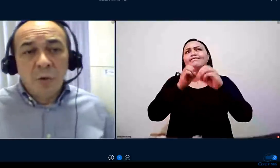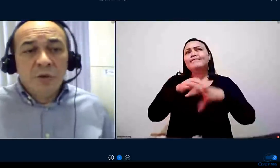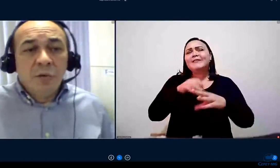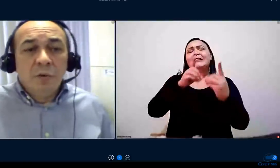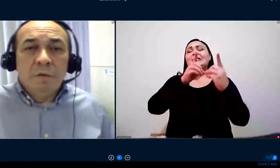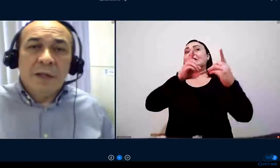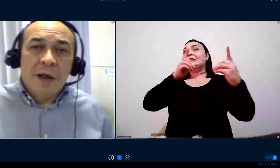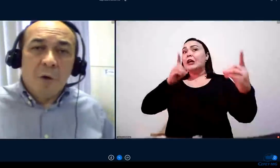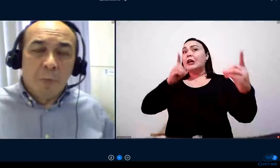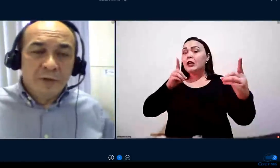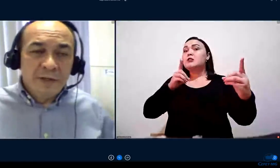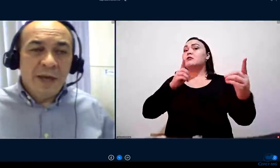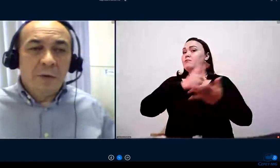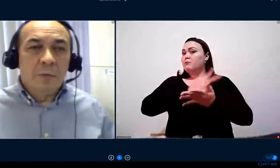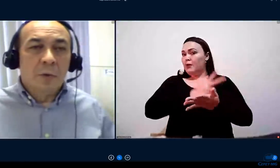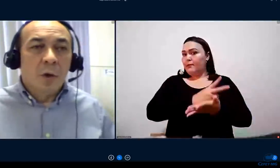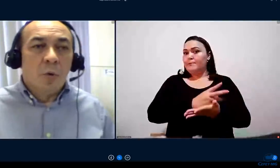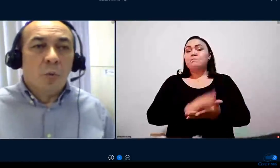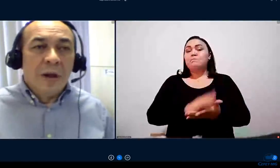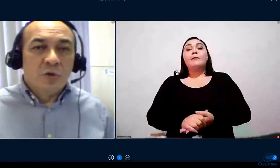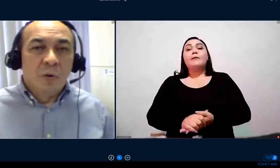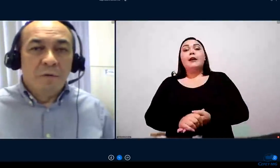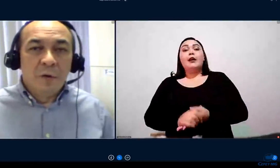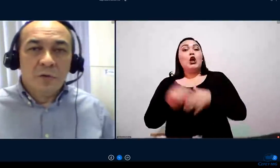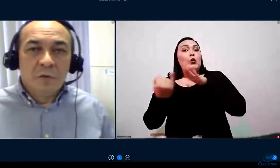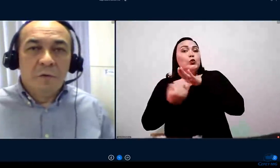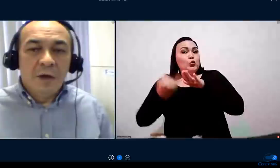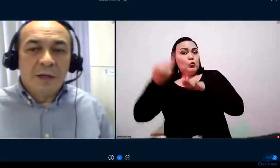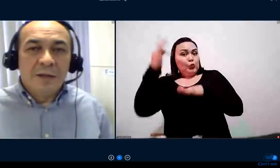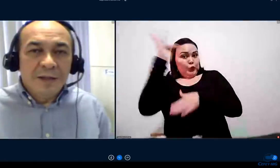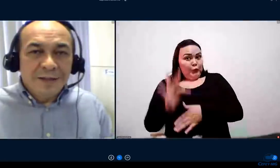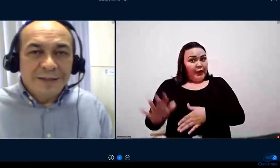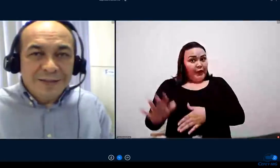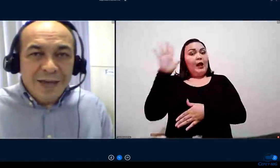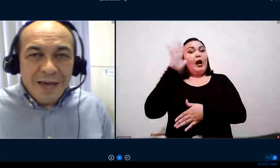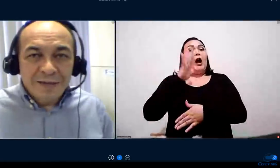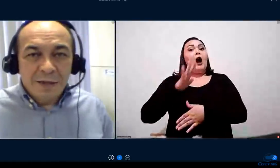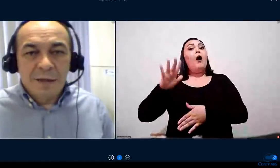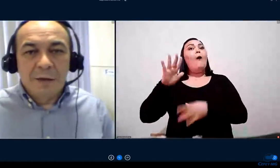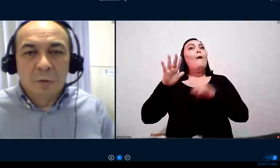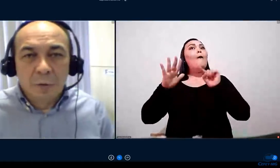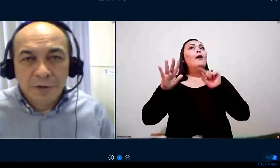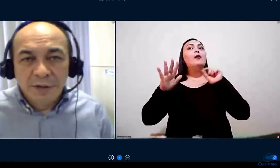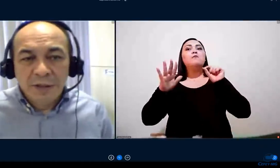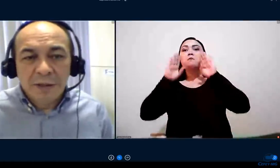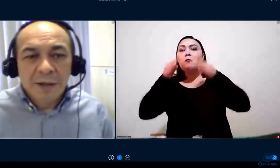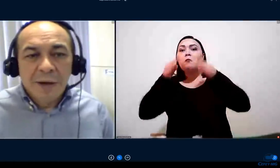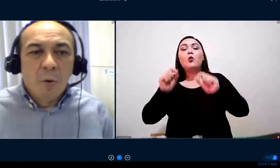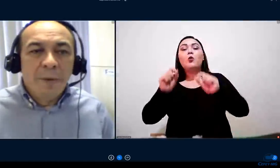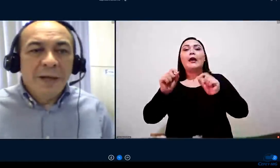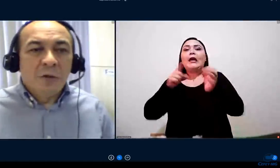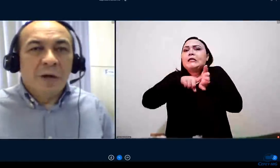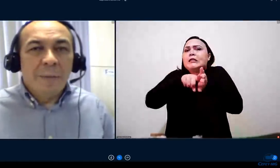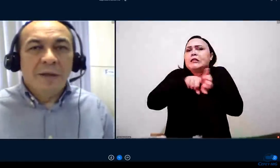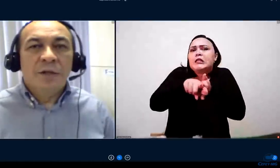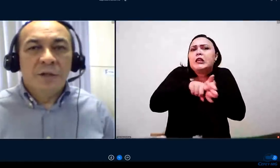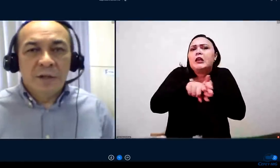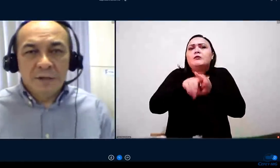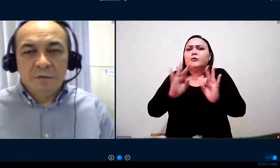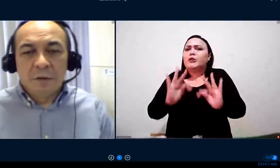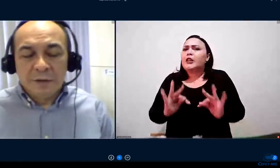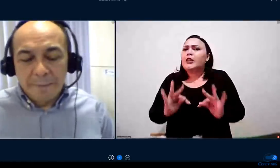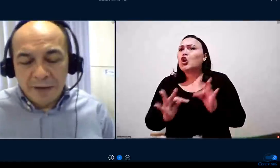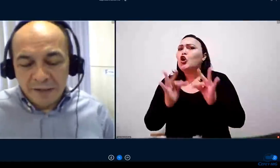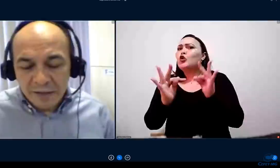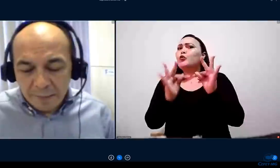e o Instituto Federal, por ser, na sua filosofia, de ciência e tecnologia, obrigatoriamente, gente